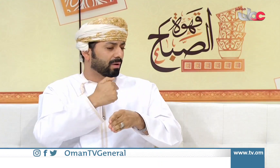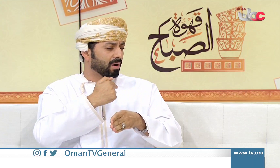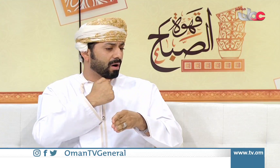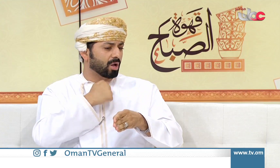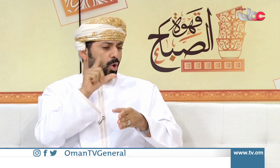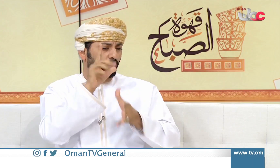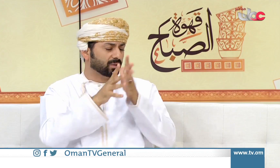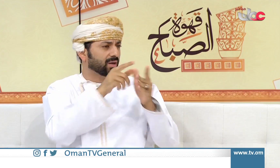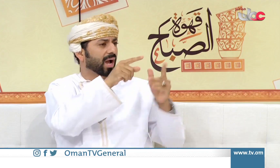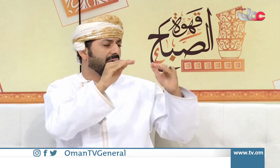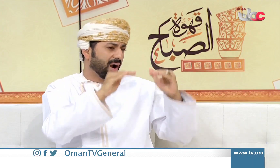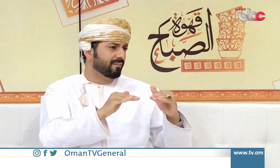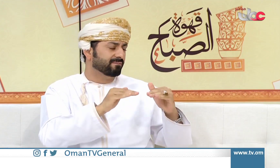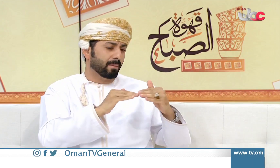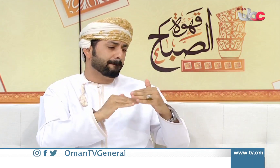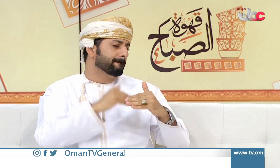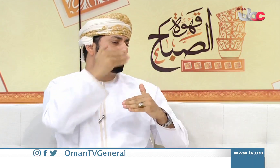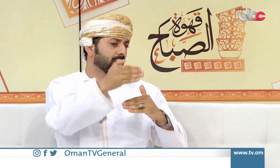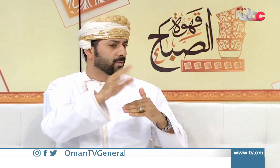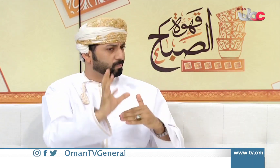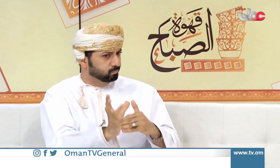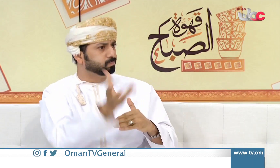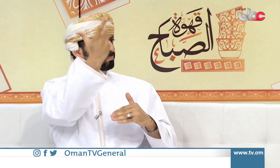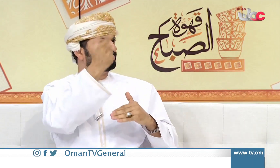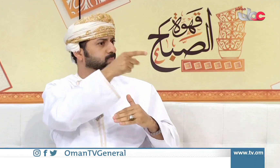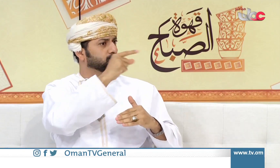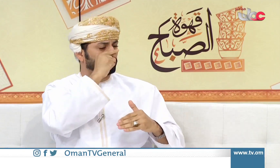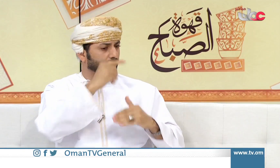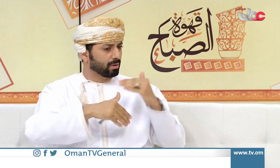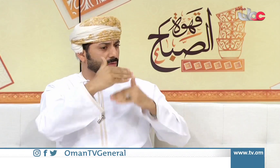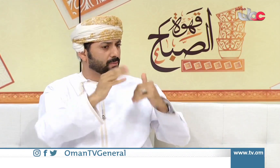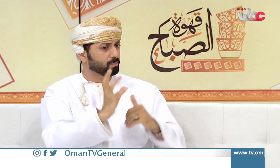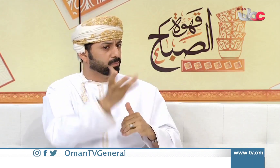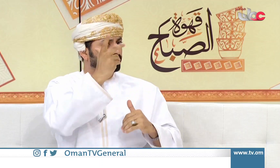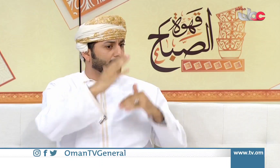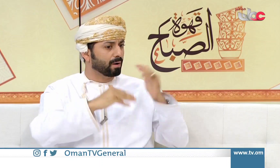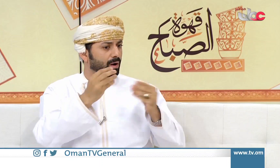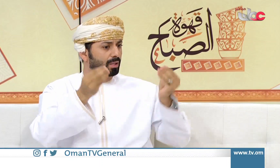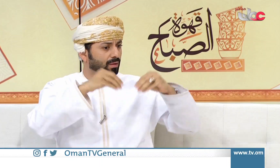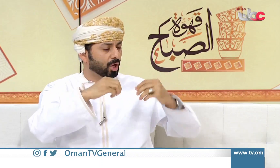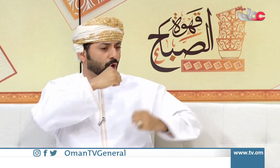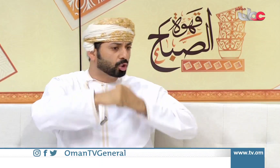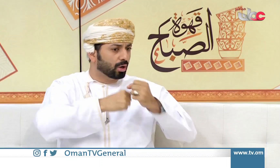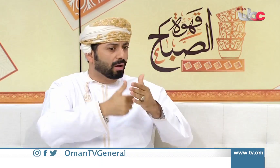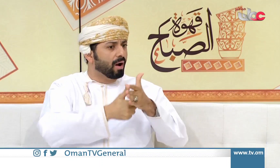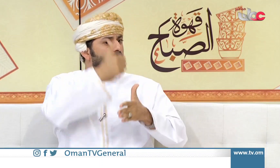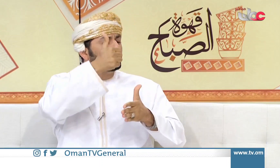ذلك لغة الإشارة كنت ضعيفة بعد ذلك تطورتي وما شاء الله لديك مهارات